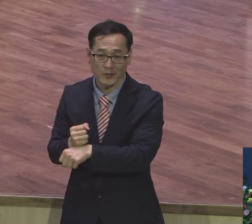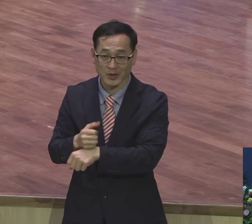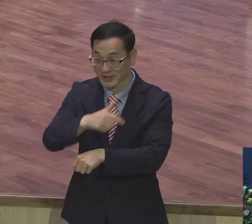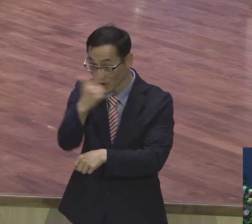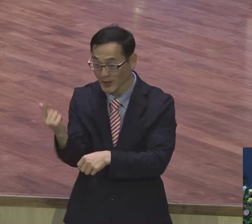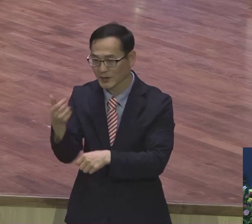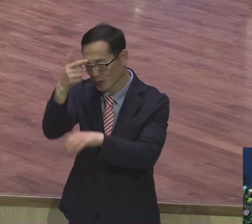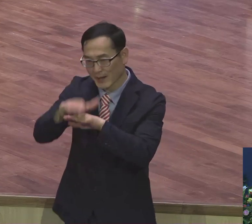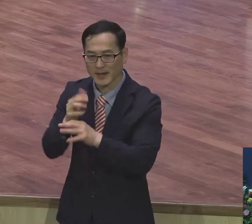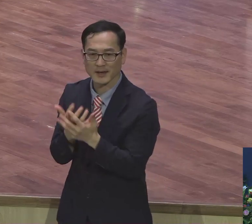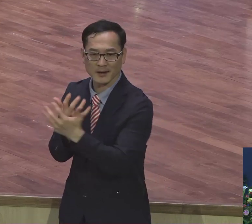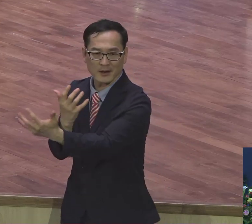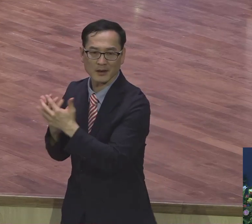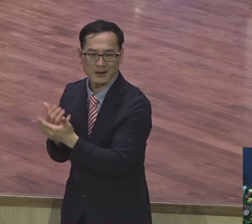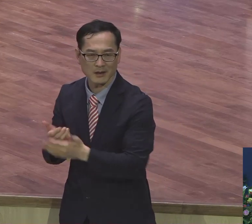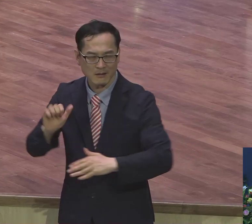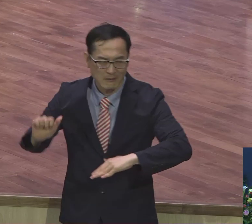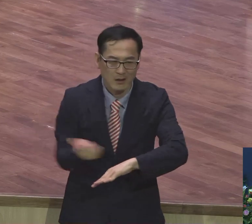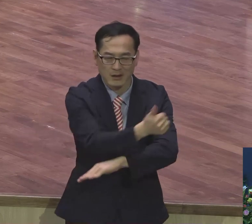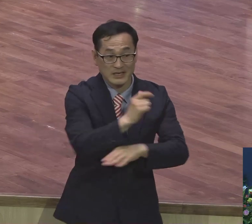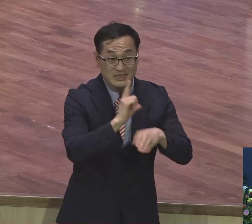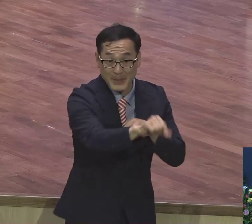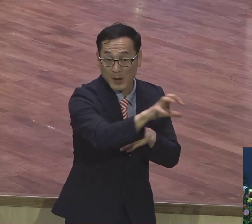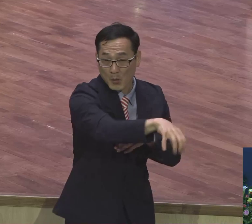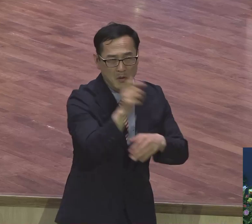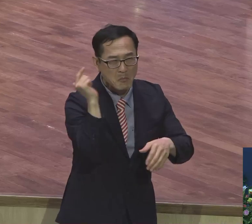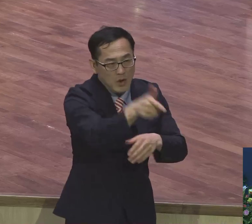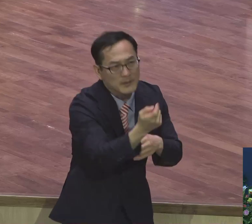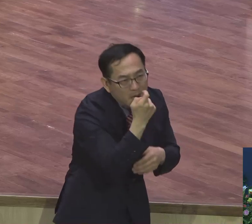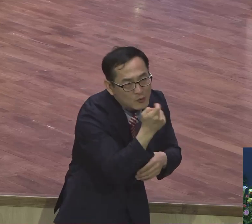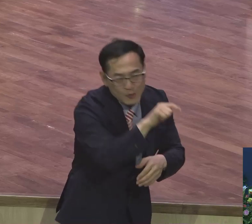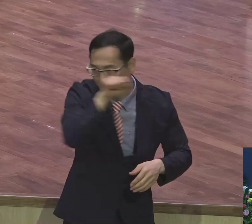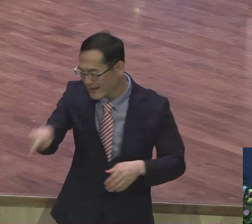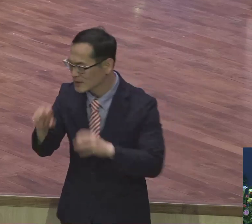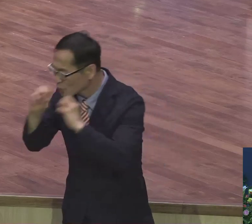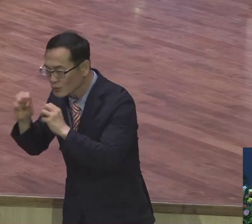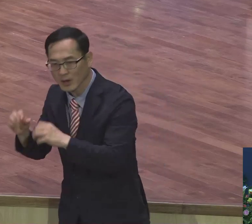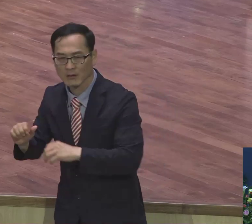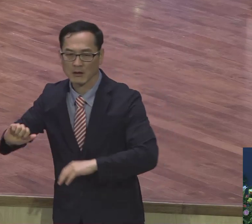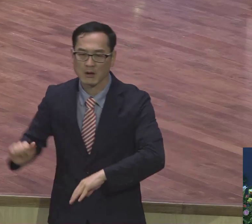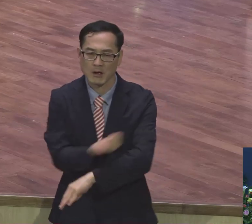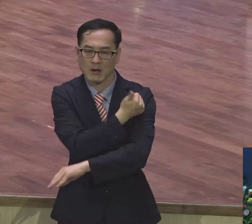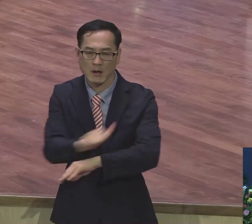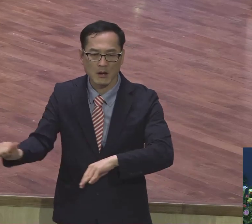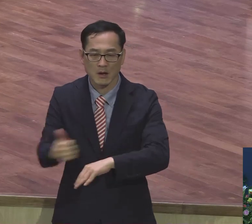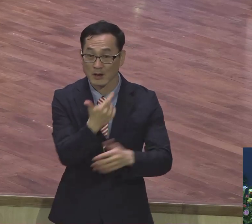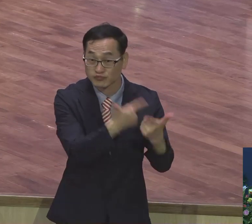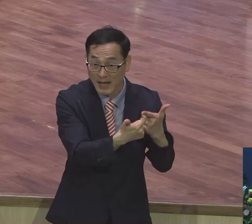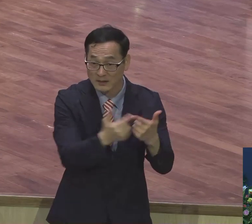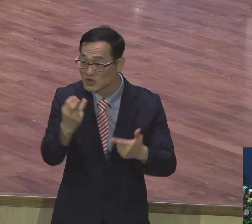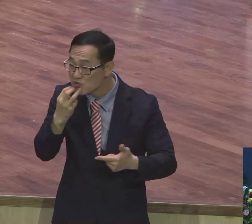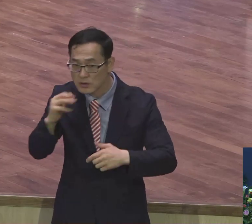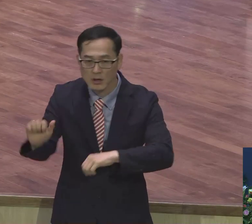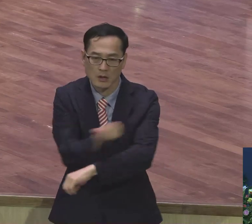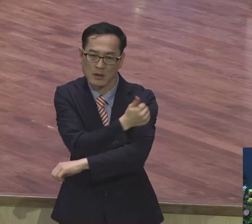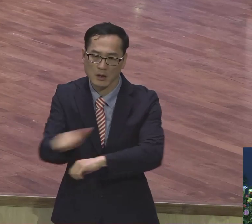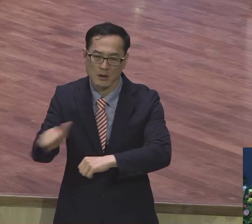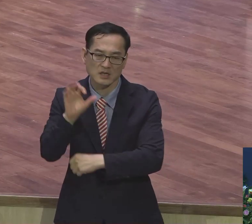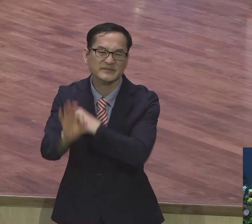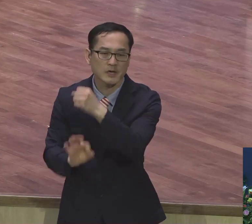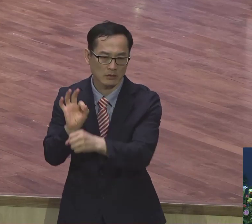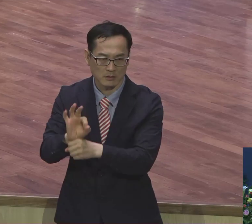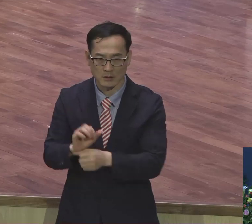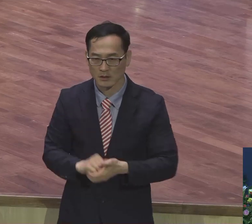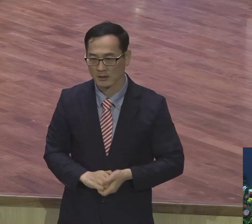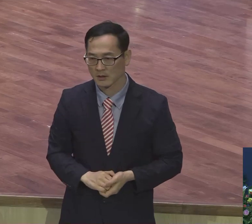10년에 10년을 부산을 매주 월요일 주일 날 다 끝나면 얼마나 몸이 피곤합니까.